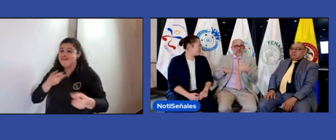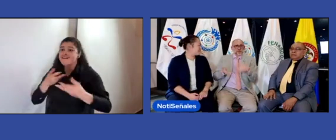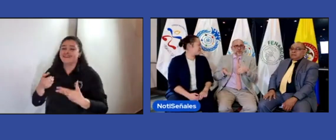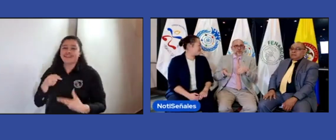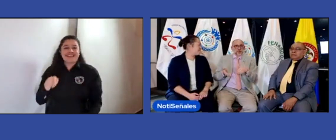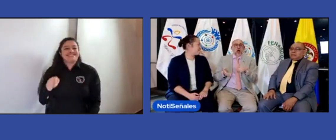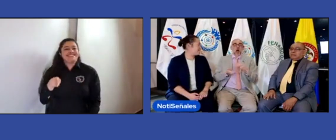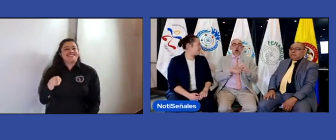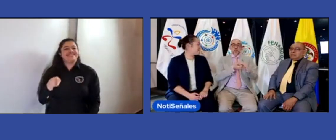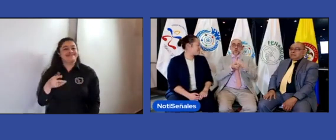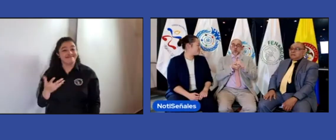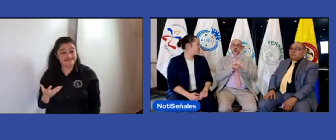eso.